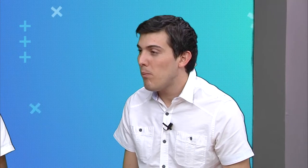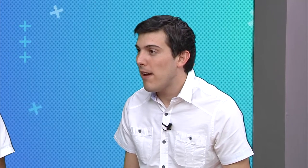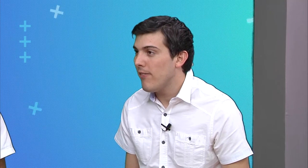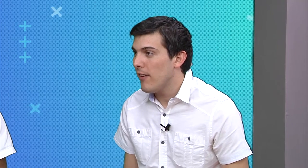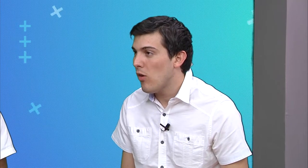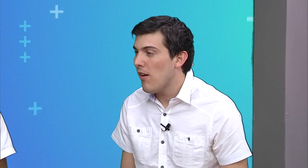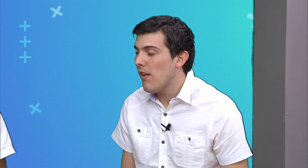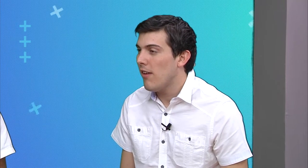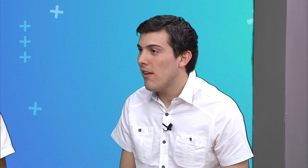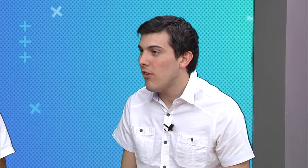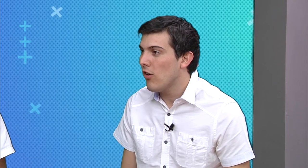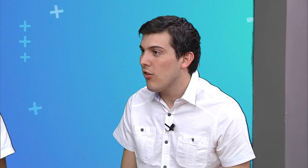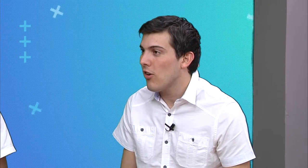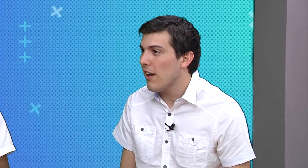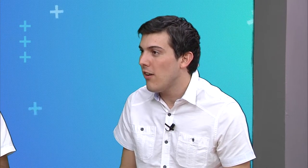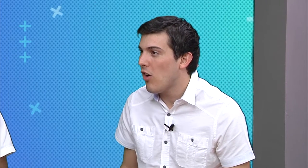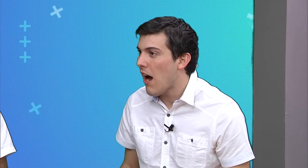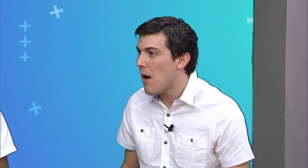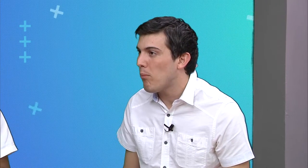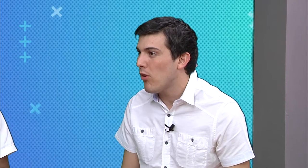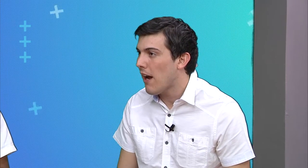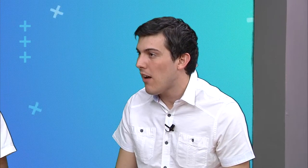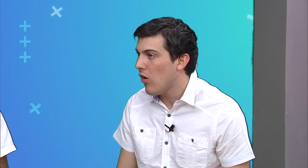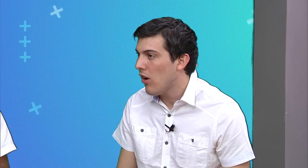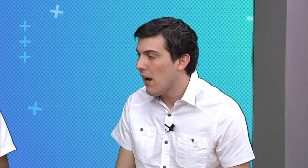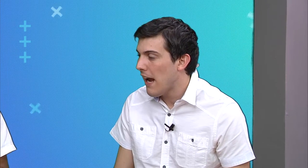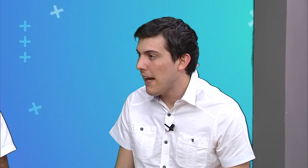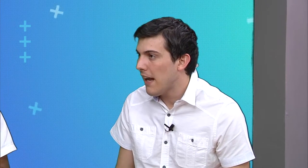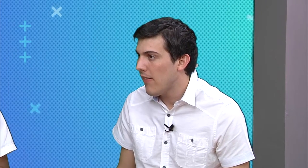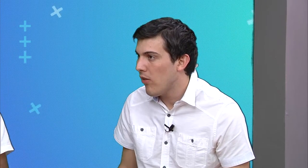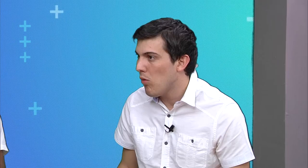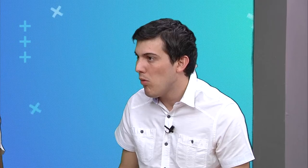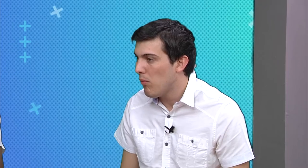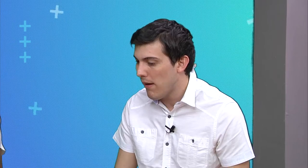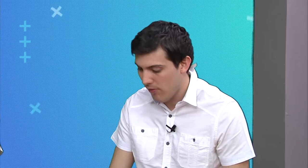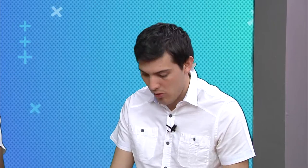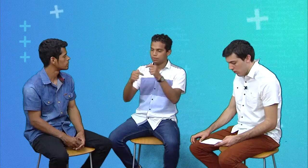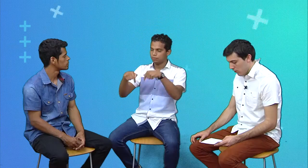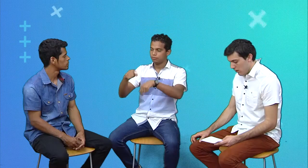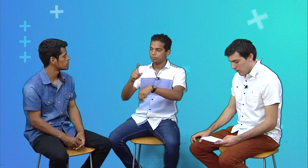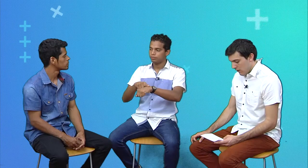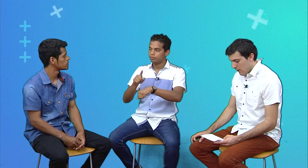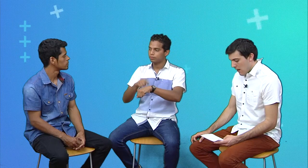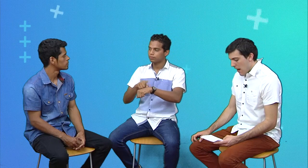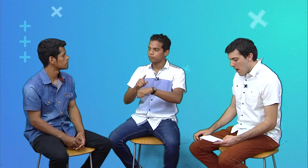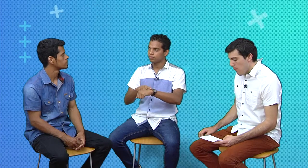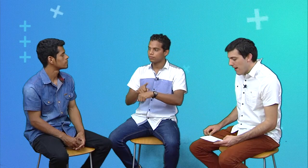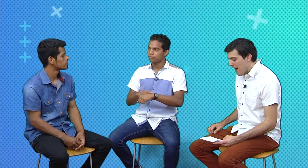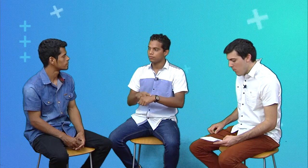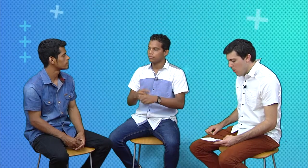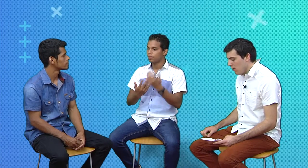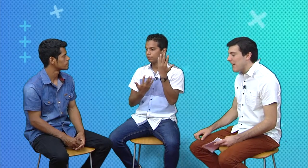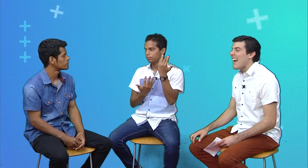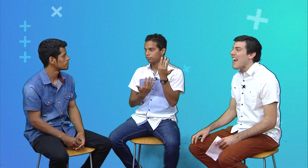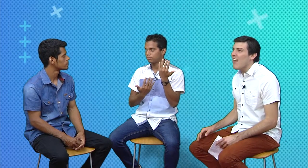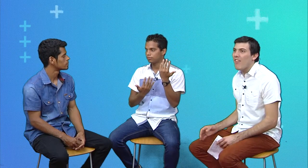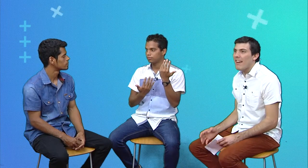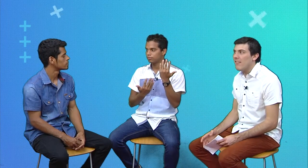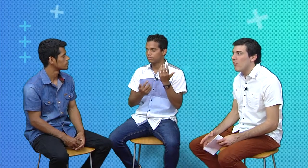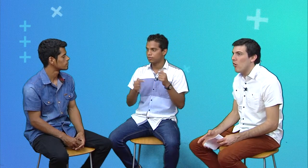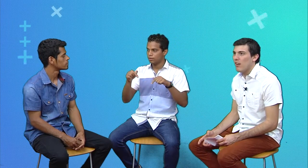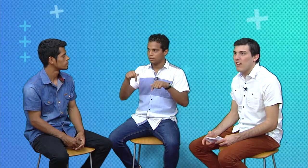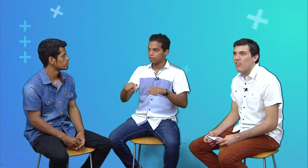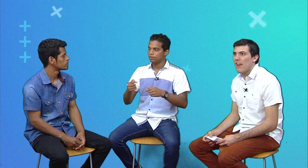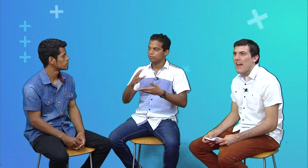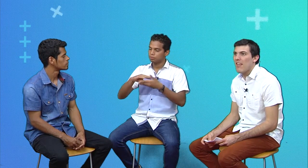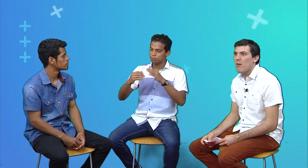ha apoyado en estos momentos. Esperamos que esta